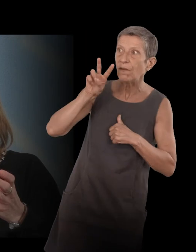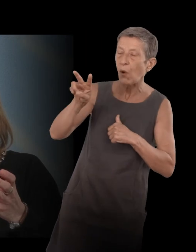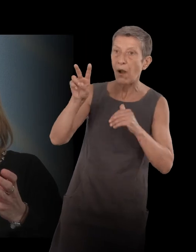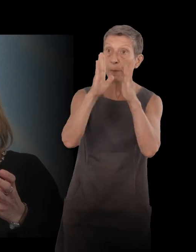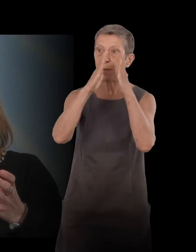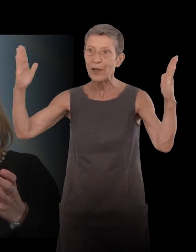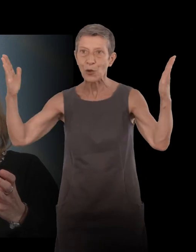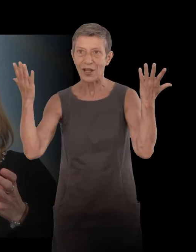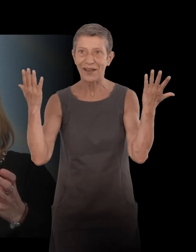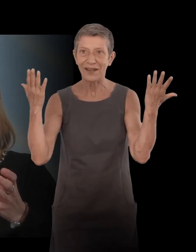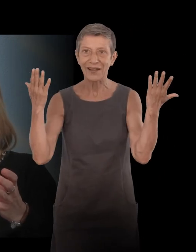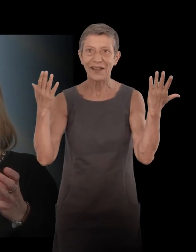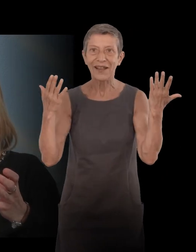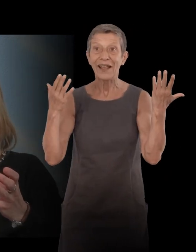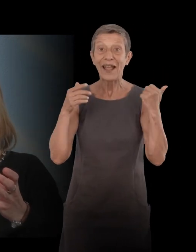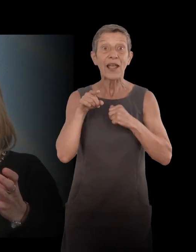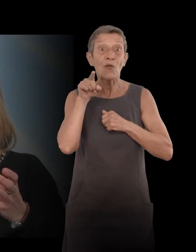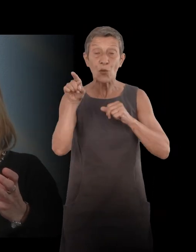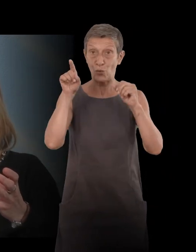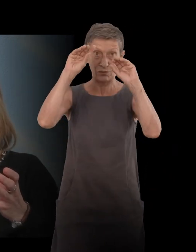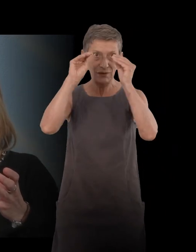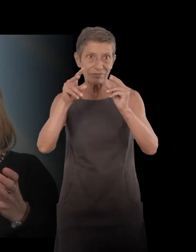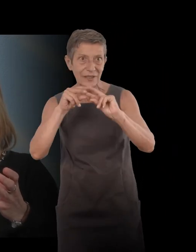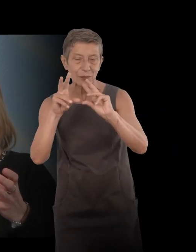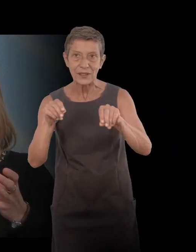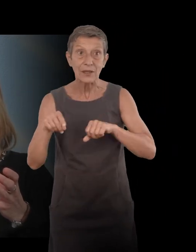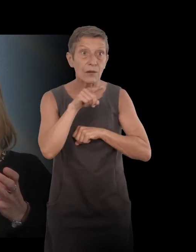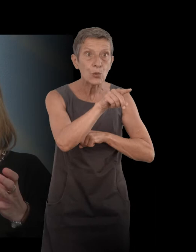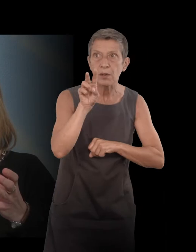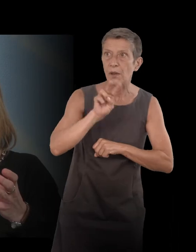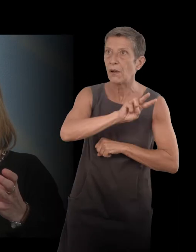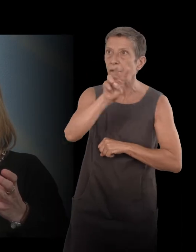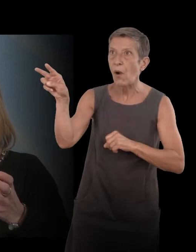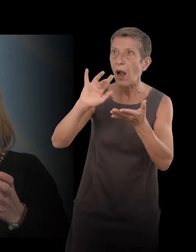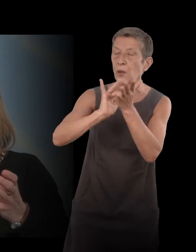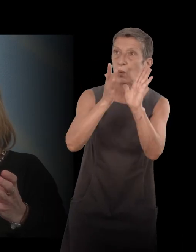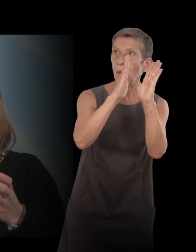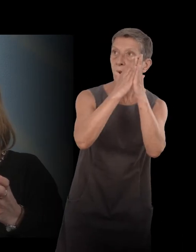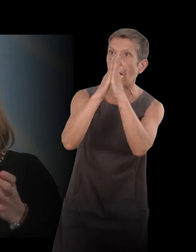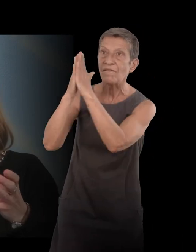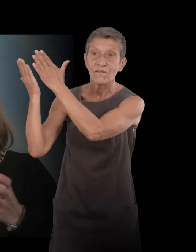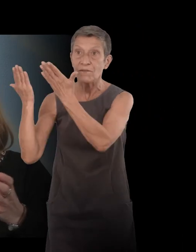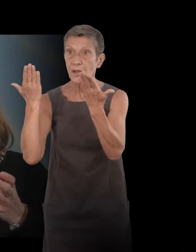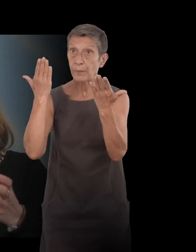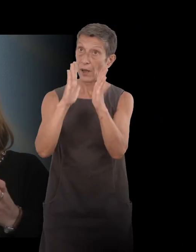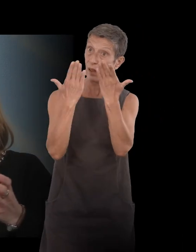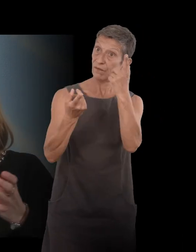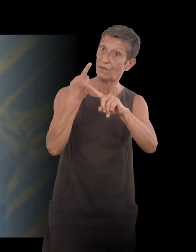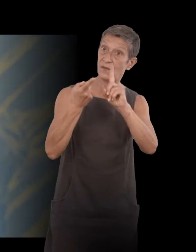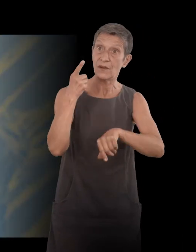là, quand vous le décrivez. Il est là, il voit tous les livres, tous les livres des œuvres importantes qui ont Tout a été traduit en